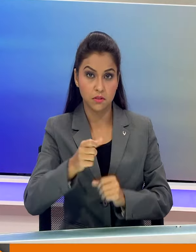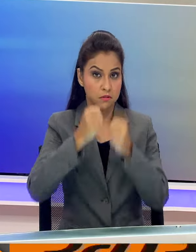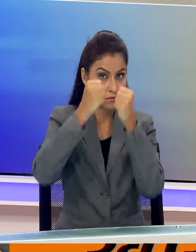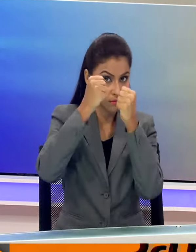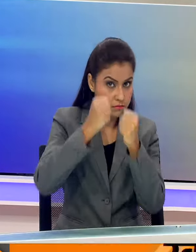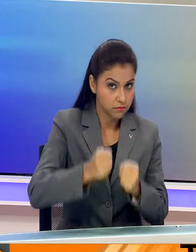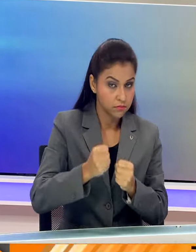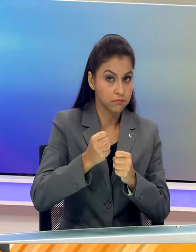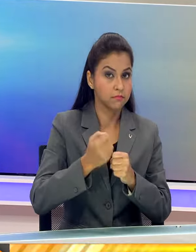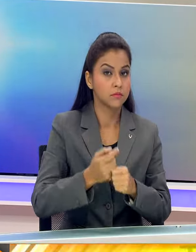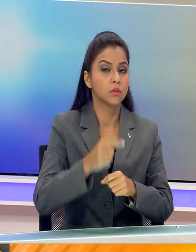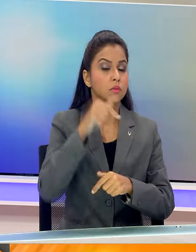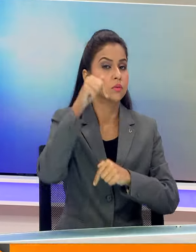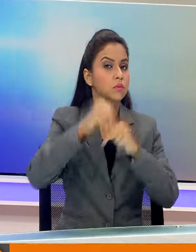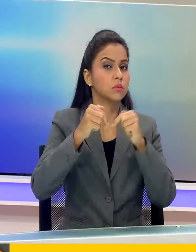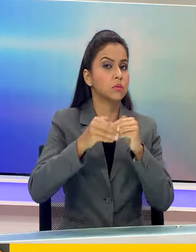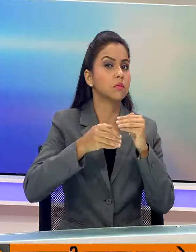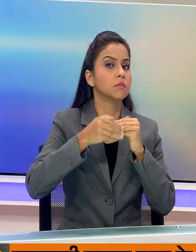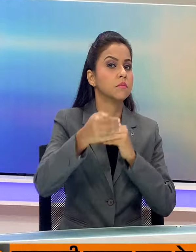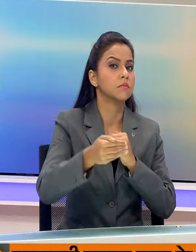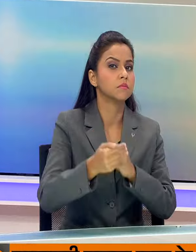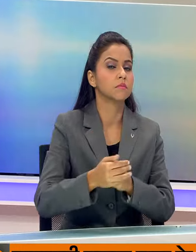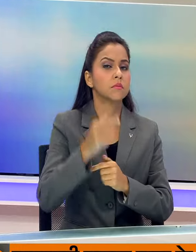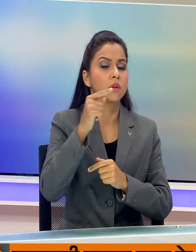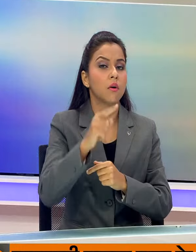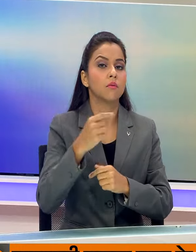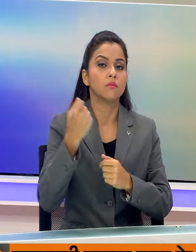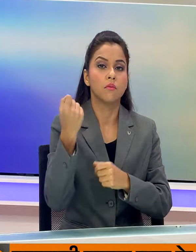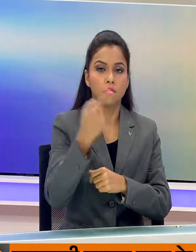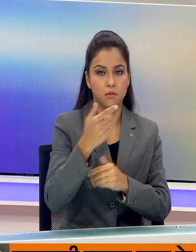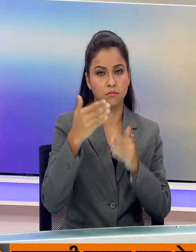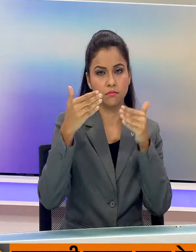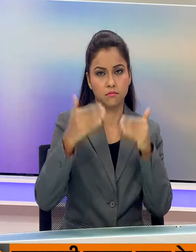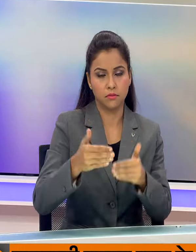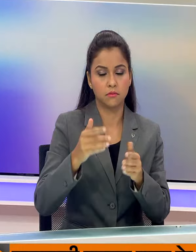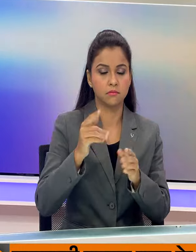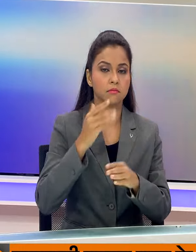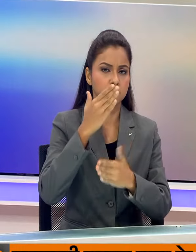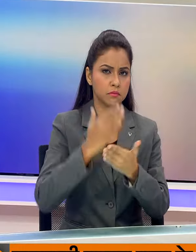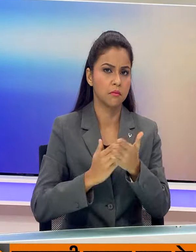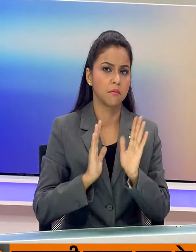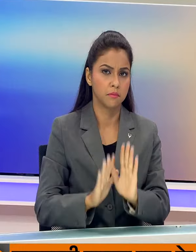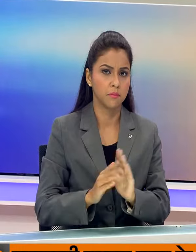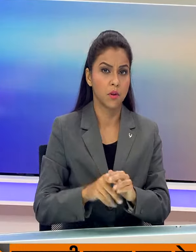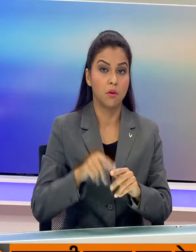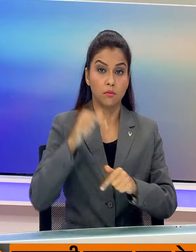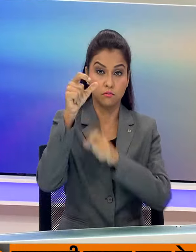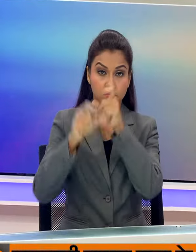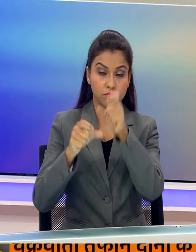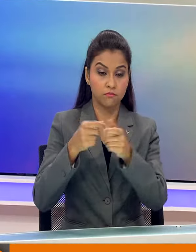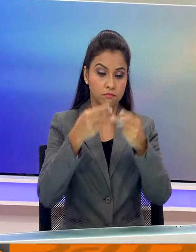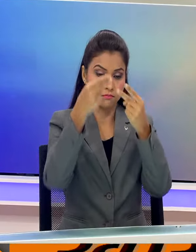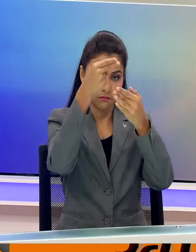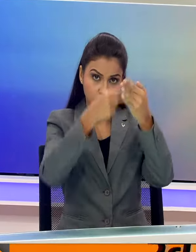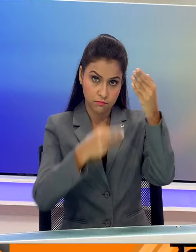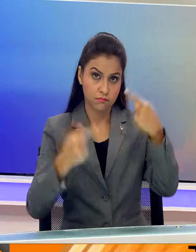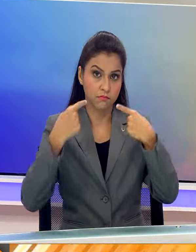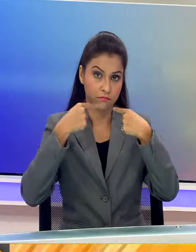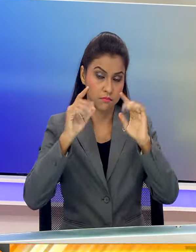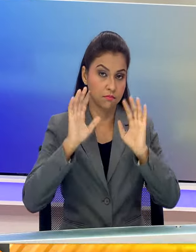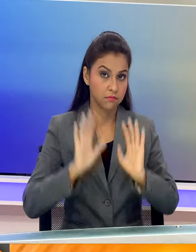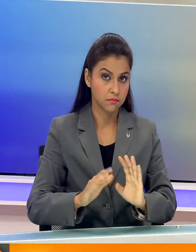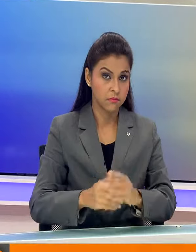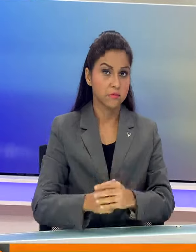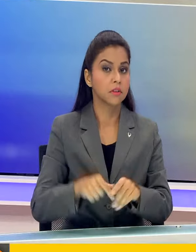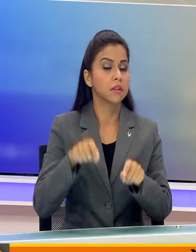विधानसभा सीटों पर होने वाले चुनाव में अब एक महीने से कम का समय बचा है और उमीदवारों की सूची भी जारी होने लगी